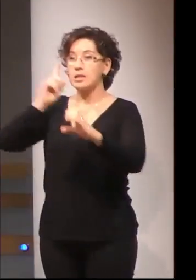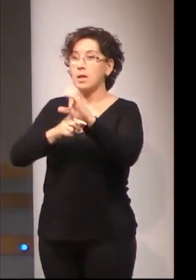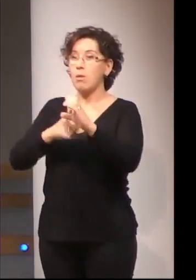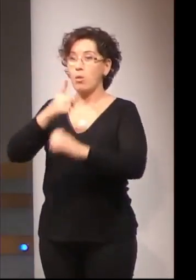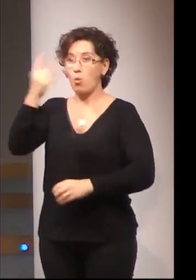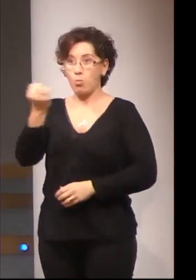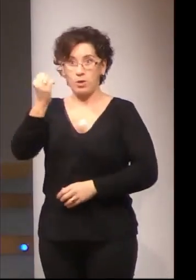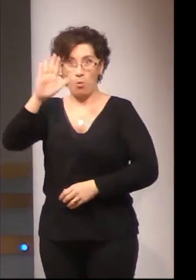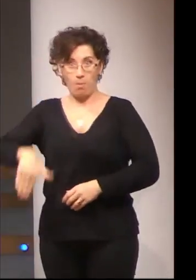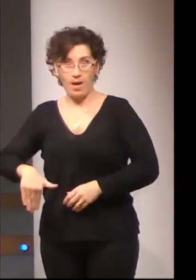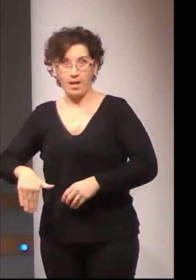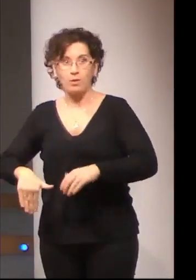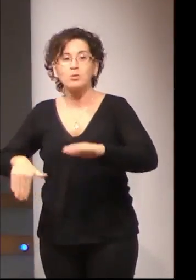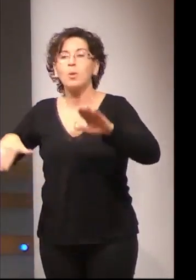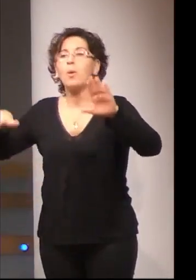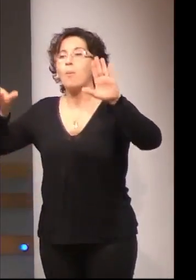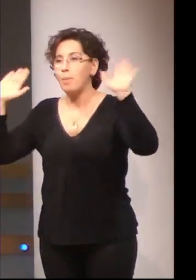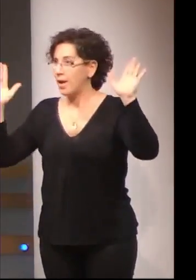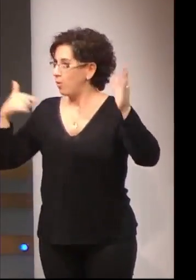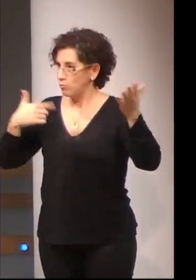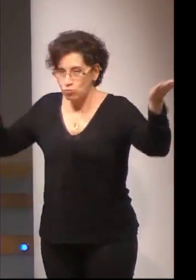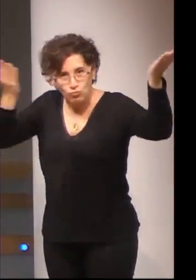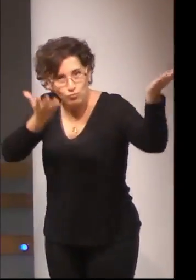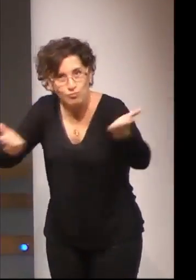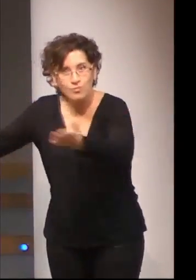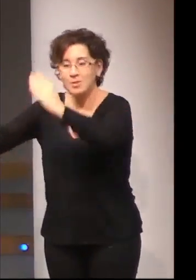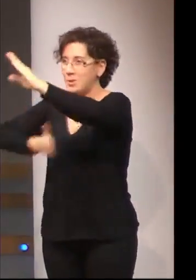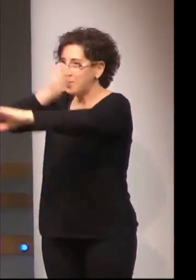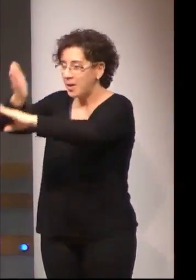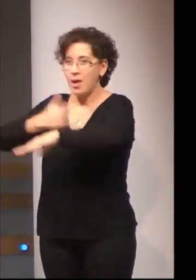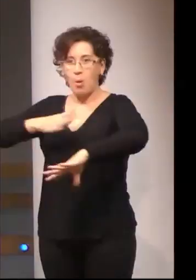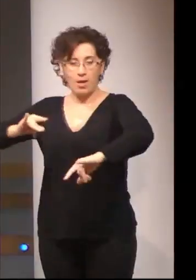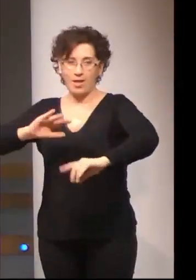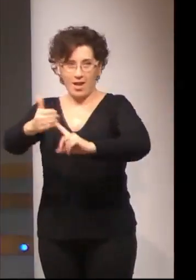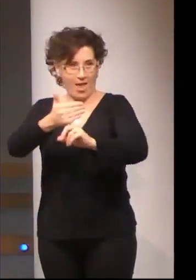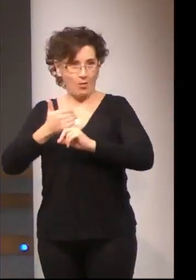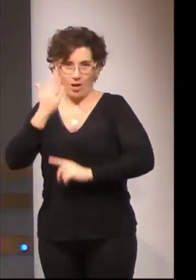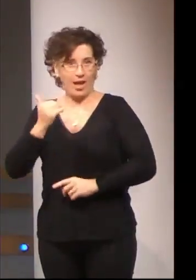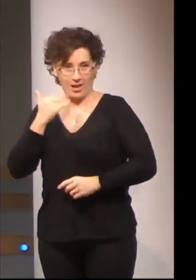pero os invitamos siempre con mucho cariño a que vayáis a nuestra tierra porque seréis muy bien acogidos.